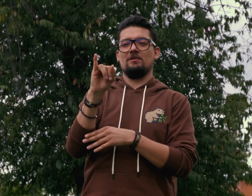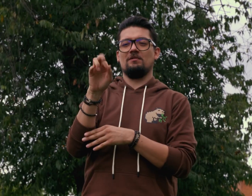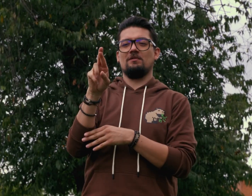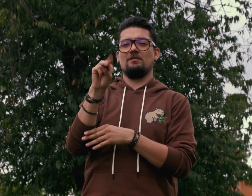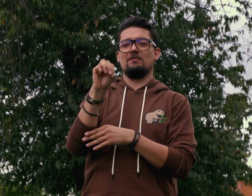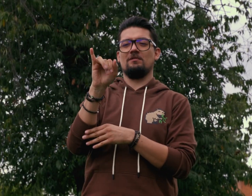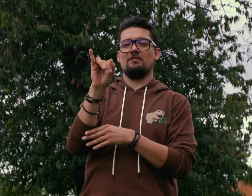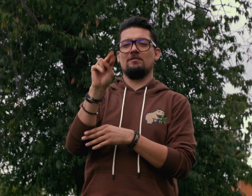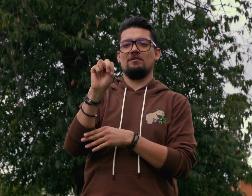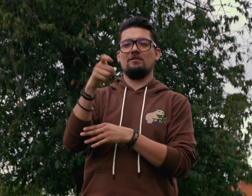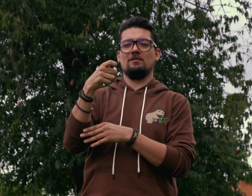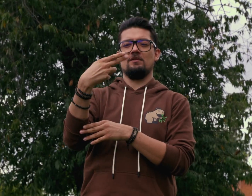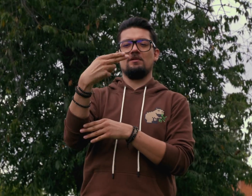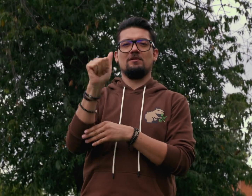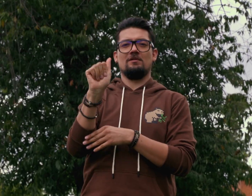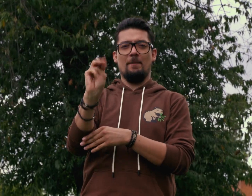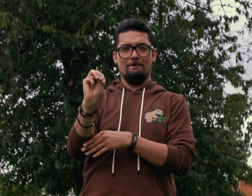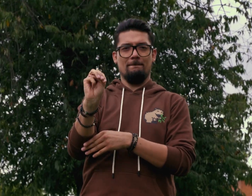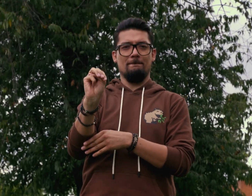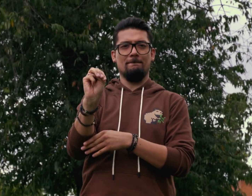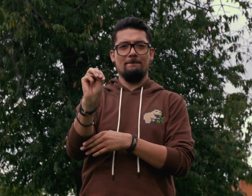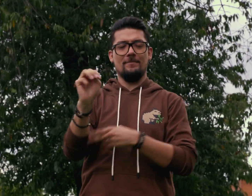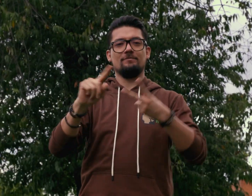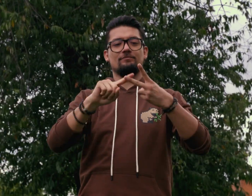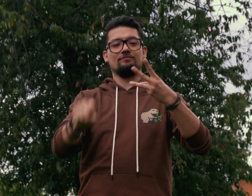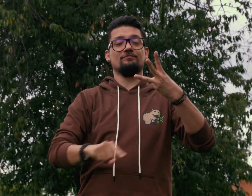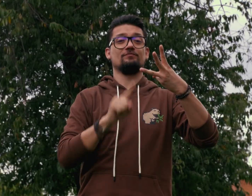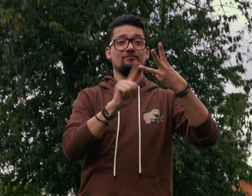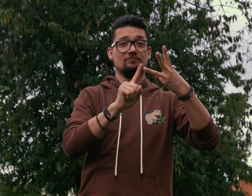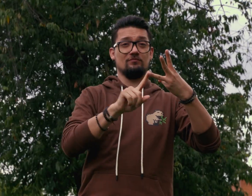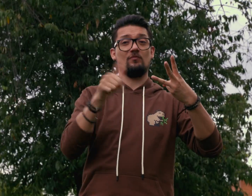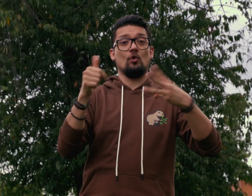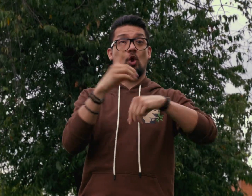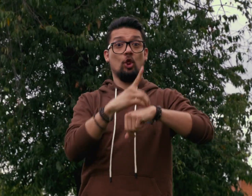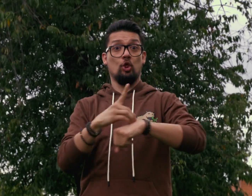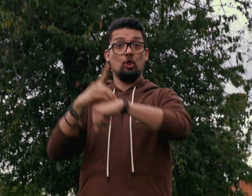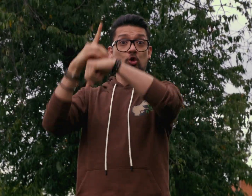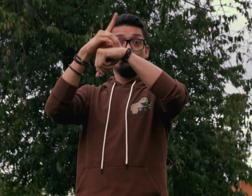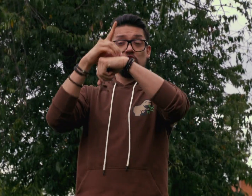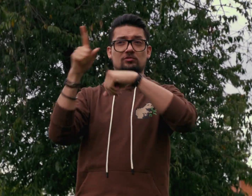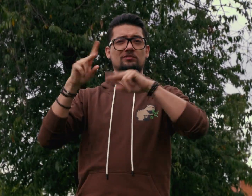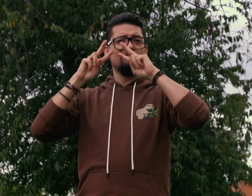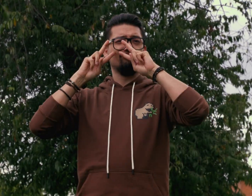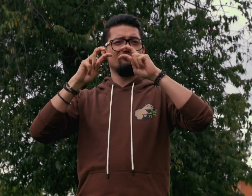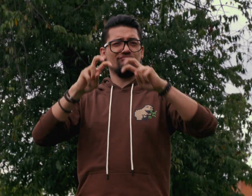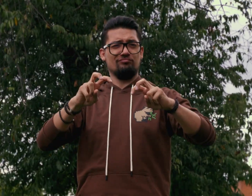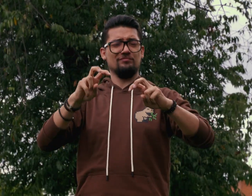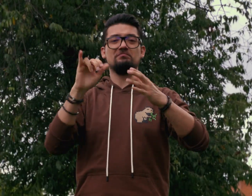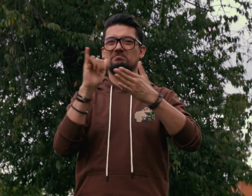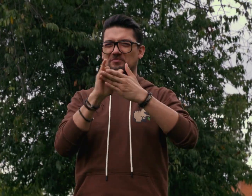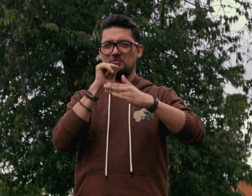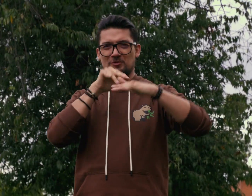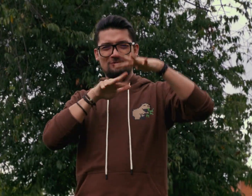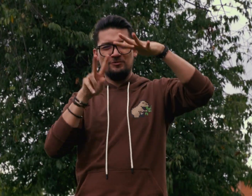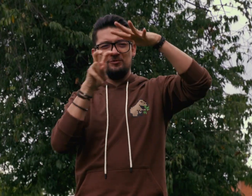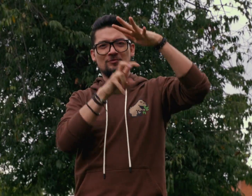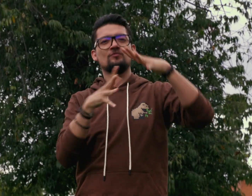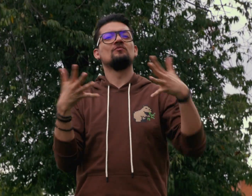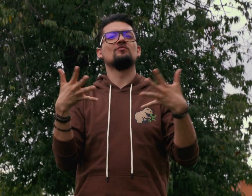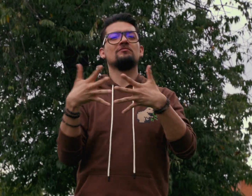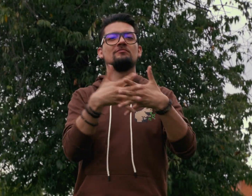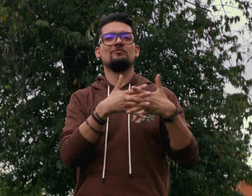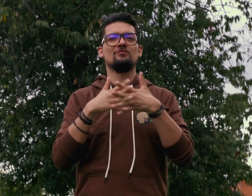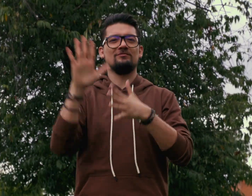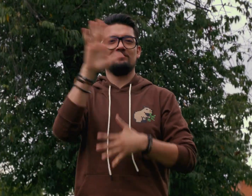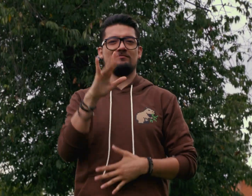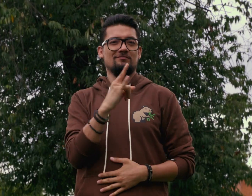También hace un doctorado en hidrología isotópica de la Universidad de Texas. Vamos a hablar con él sobre el agua.